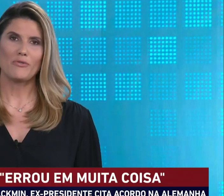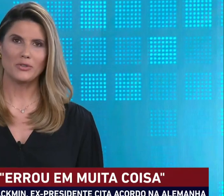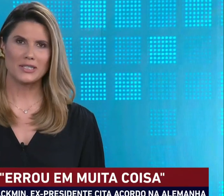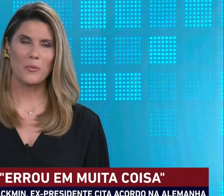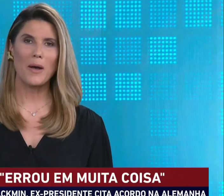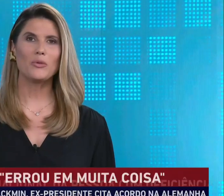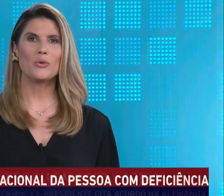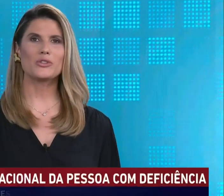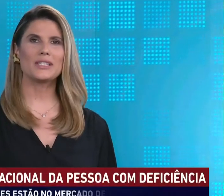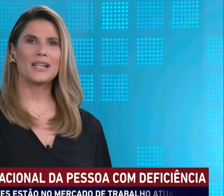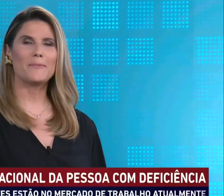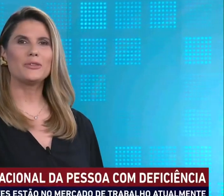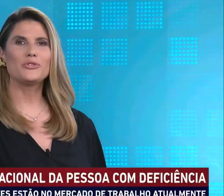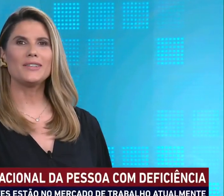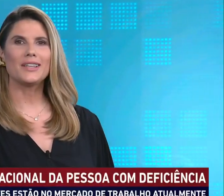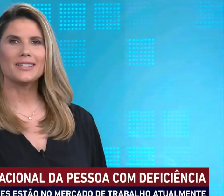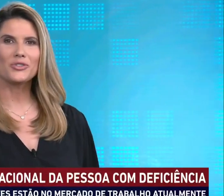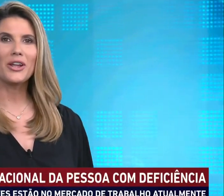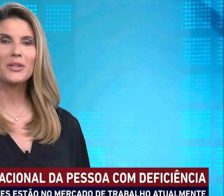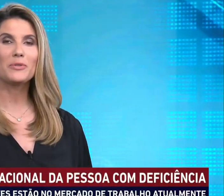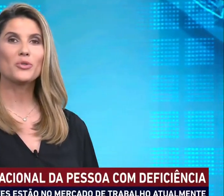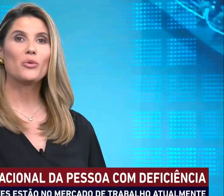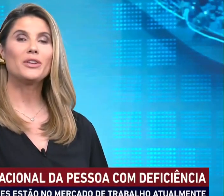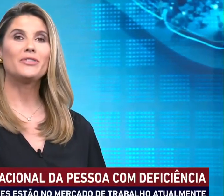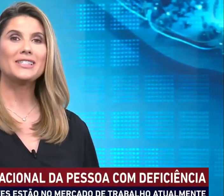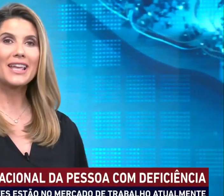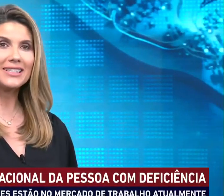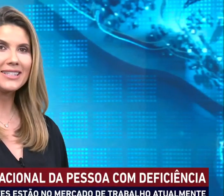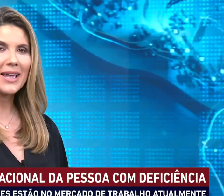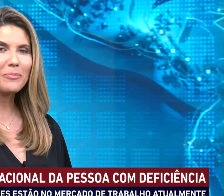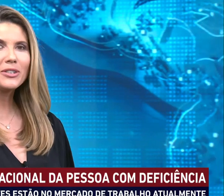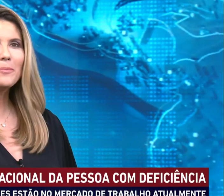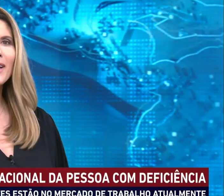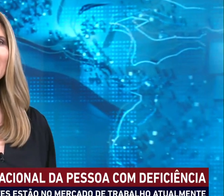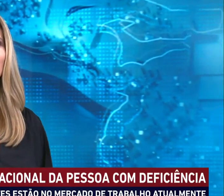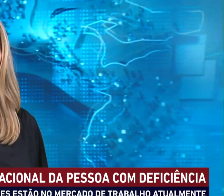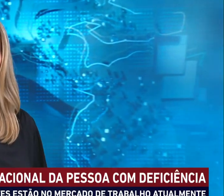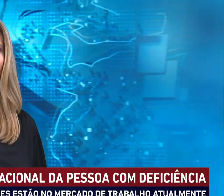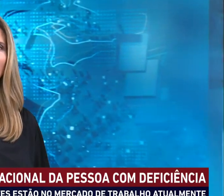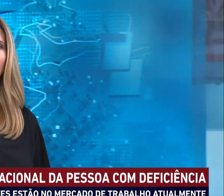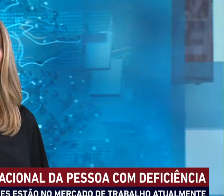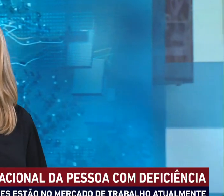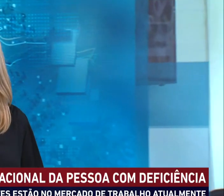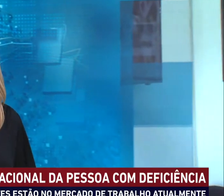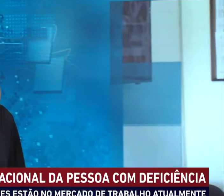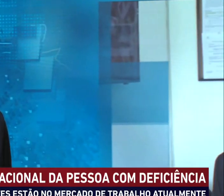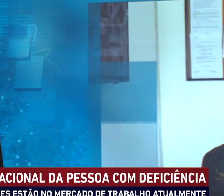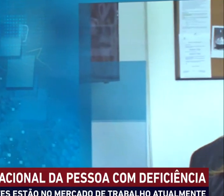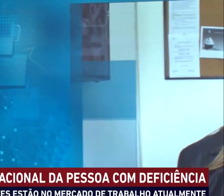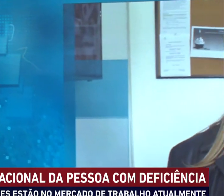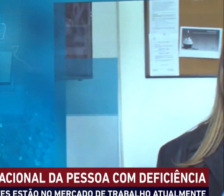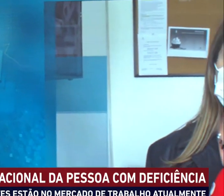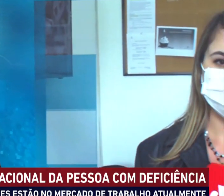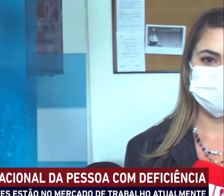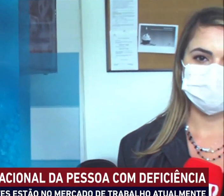De volta a São Paulo, hoje é celebrado o Dia Internacional da Pessoa com Deficiência. Repórter Beatriz Manfredini, qual o objetivo da